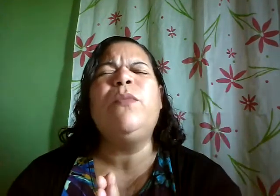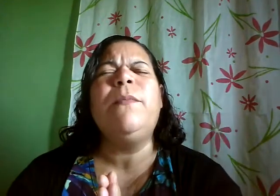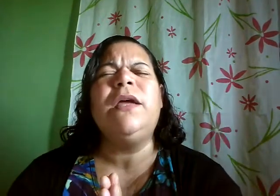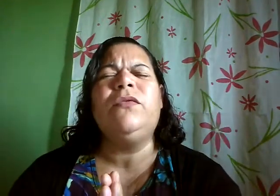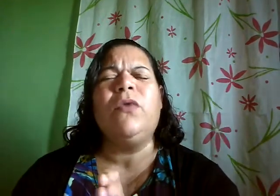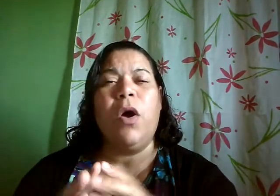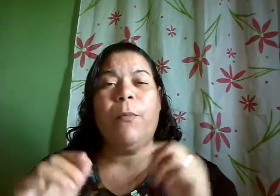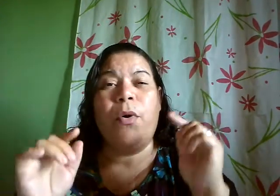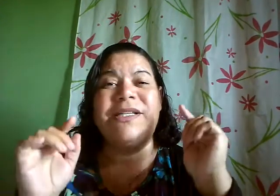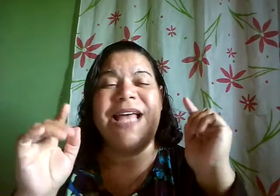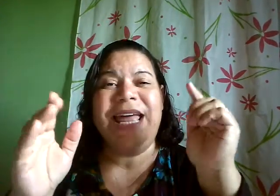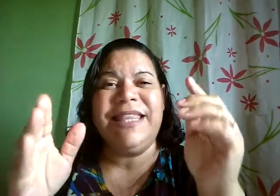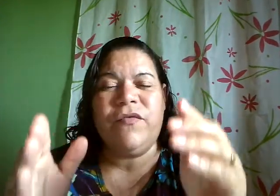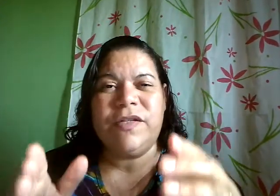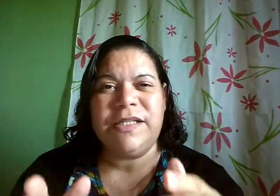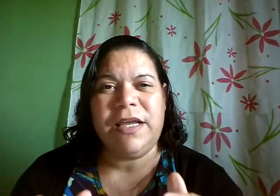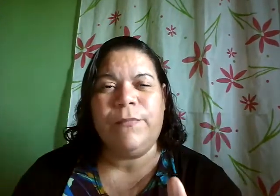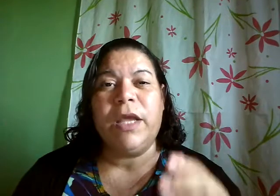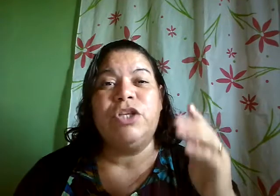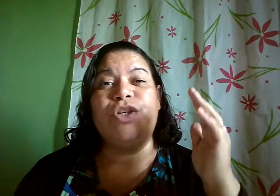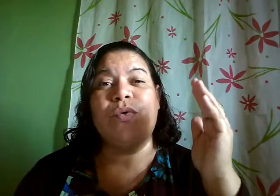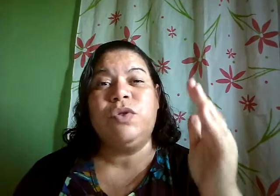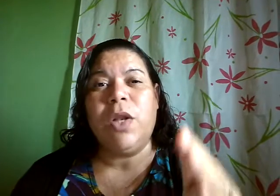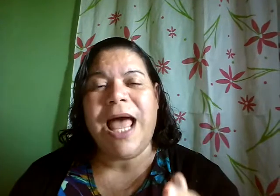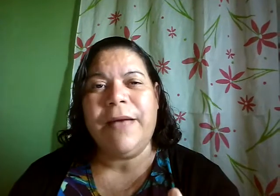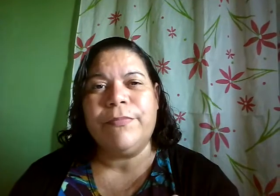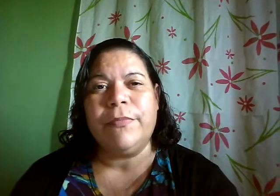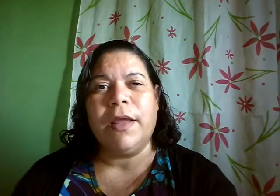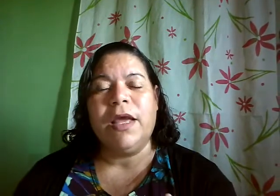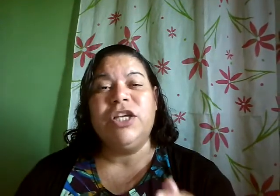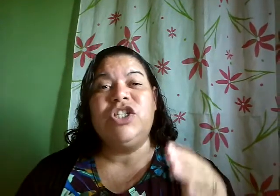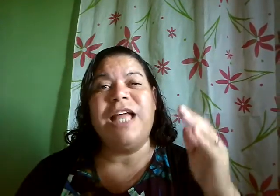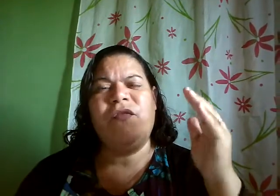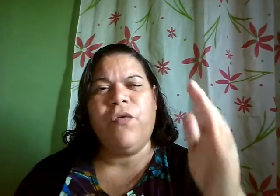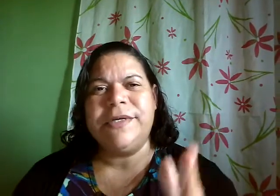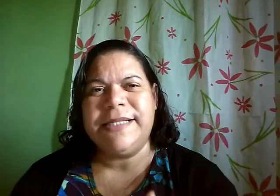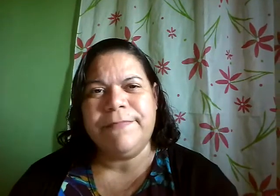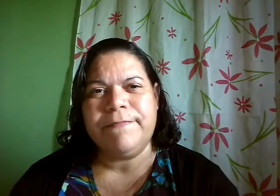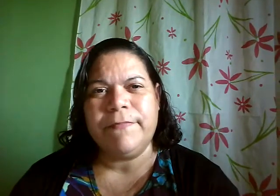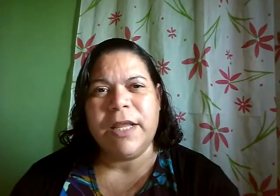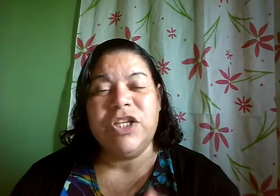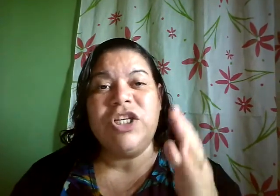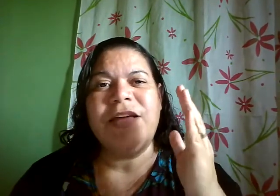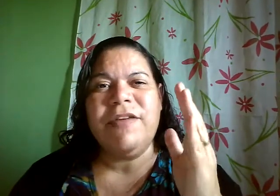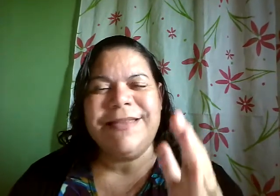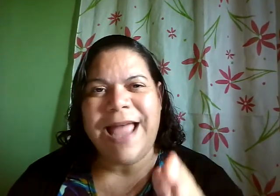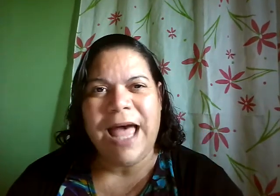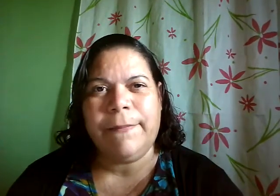momento, possa ir até você, te consolar. Te dar força, te levantar,